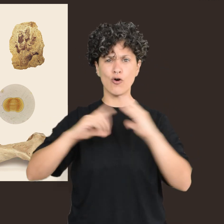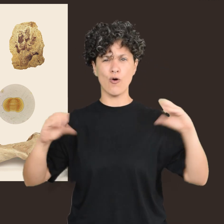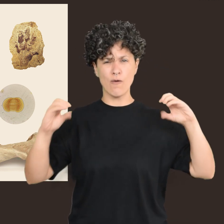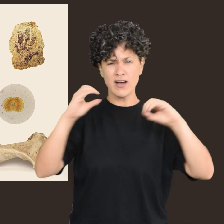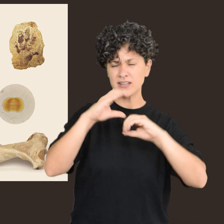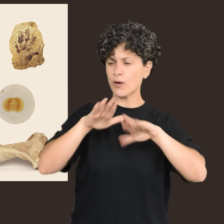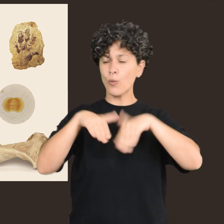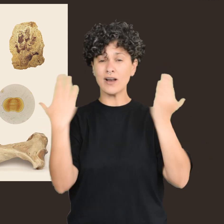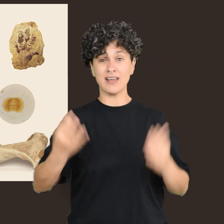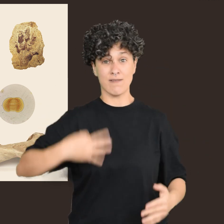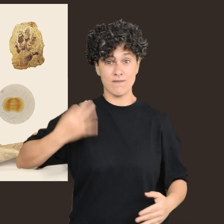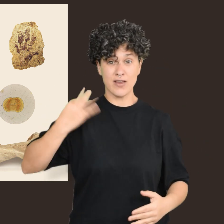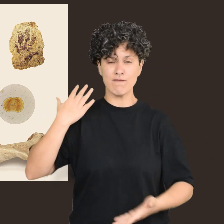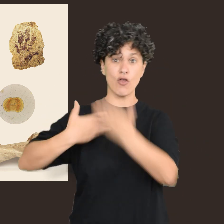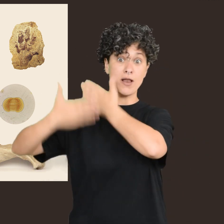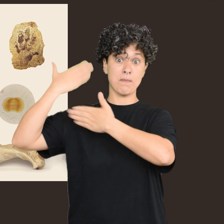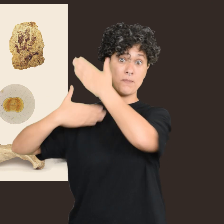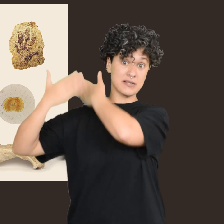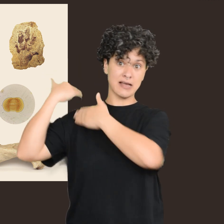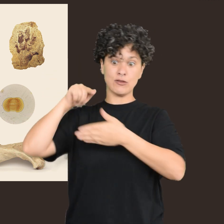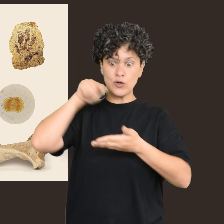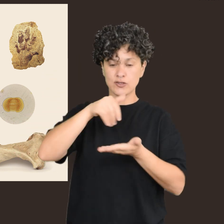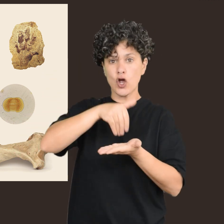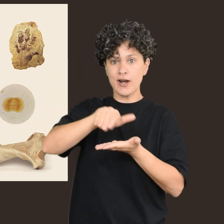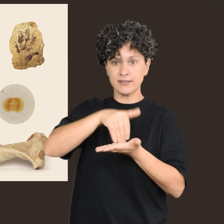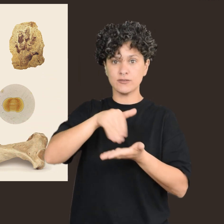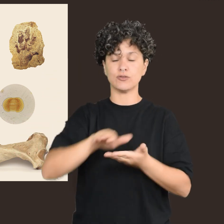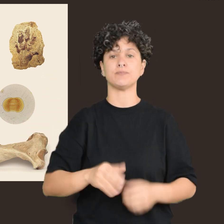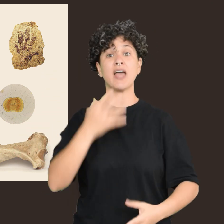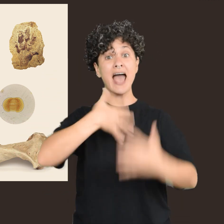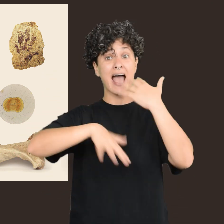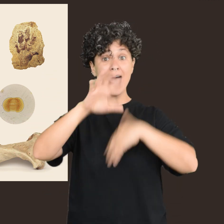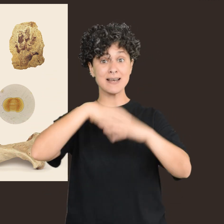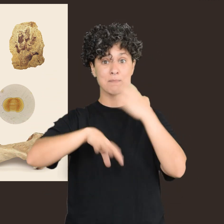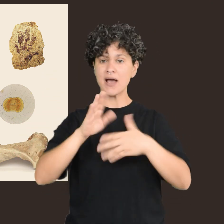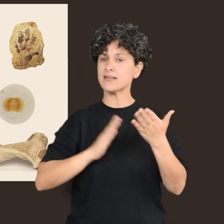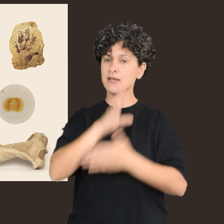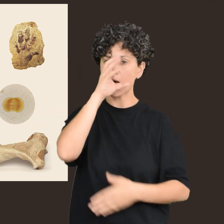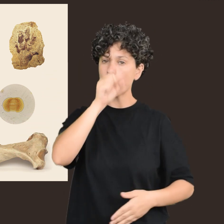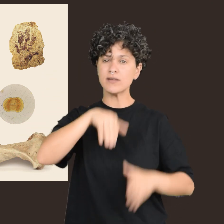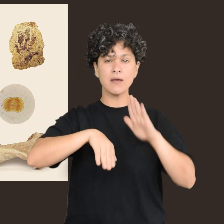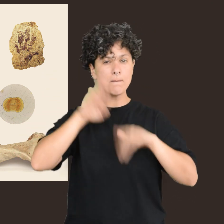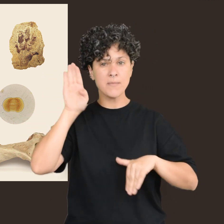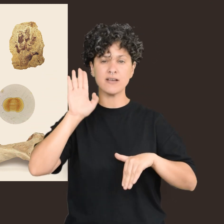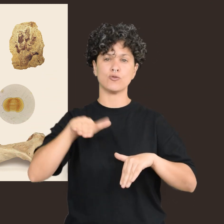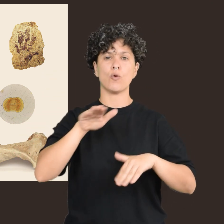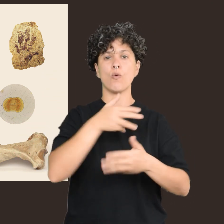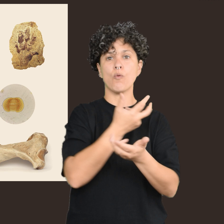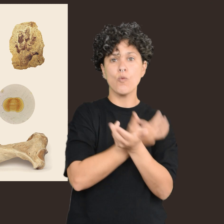los organismos del pasado. De los animales generalmente se conserva su duro esqueleto, rara vez sus partes